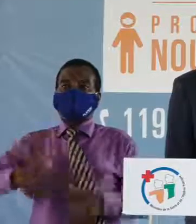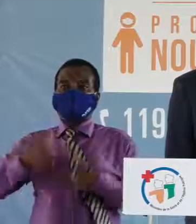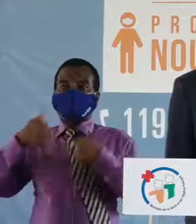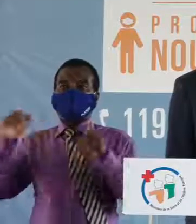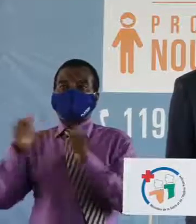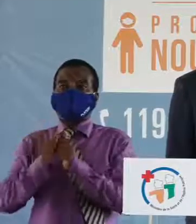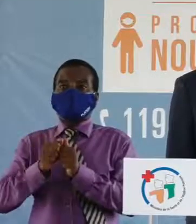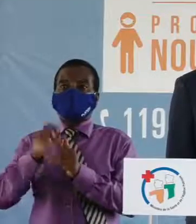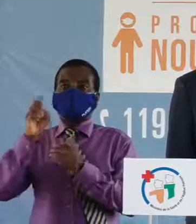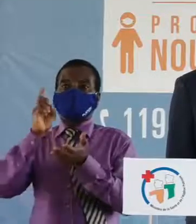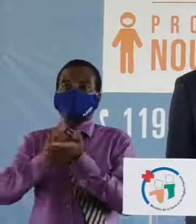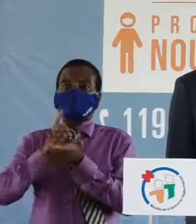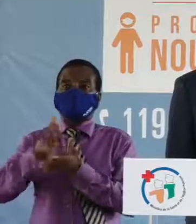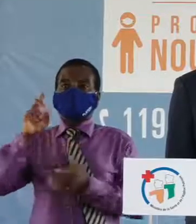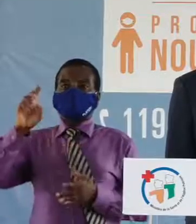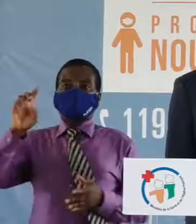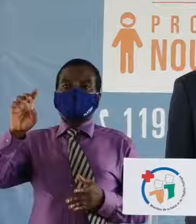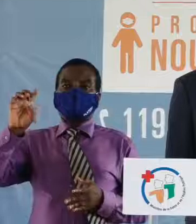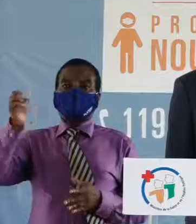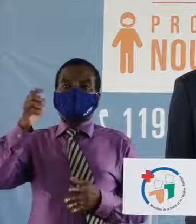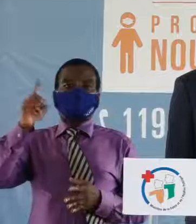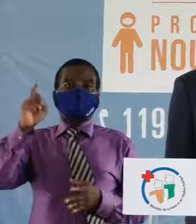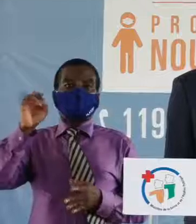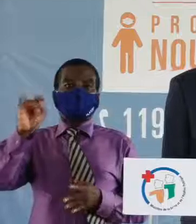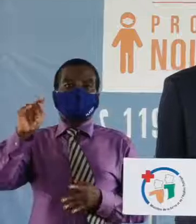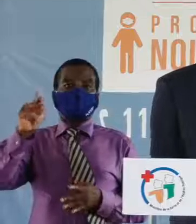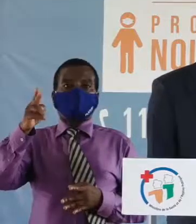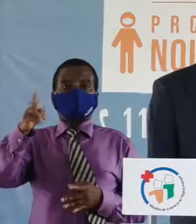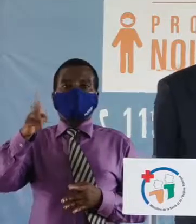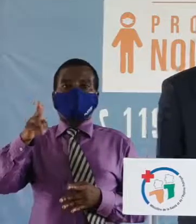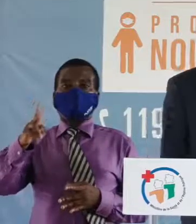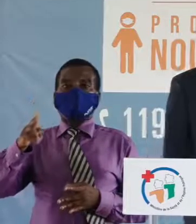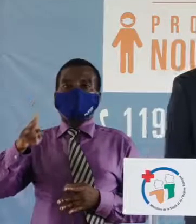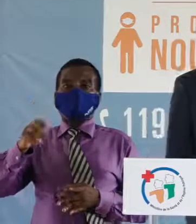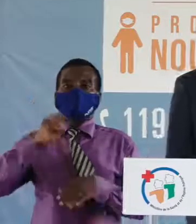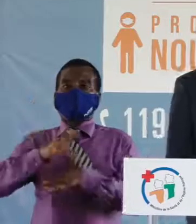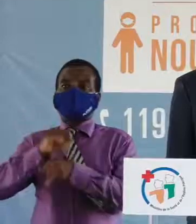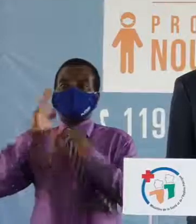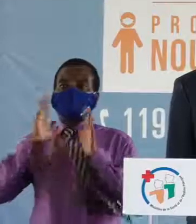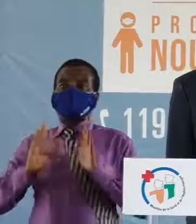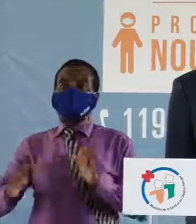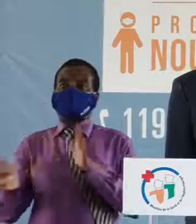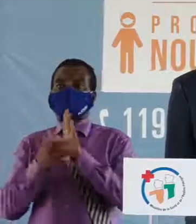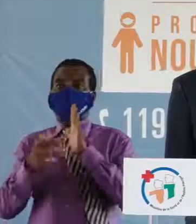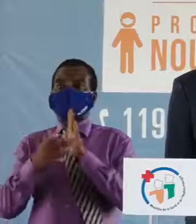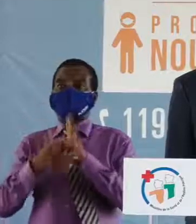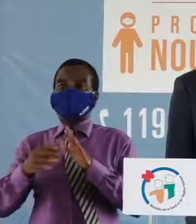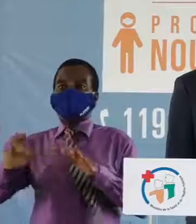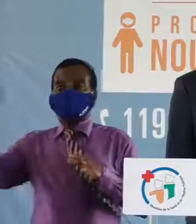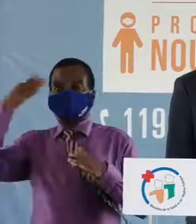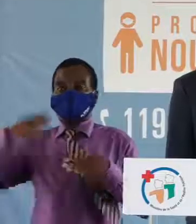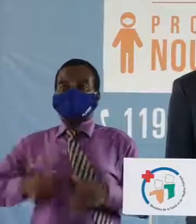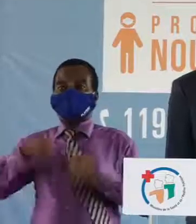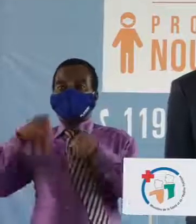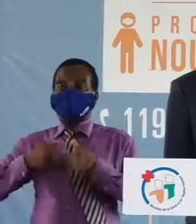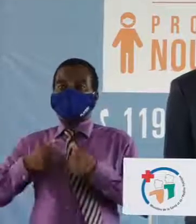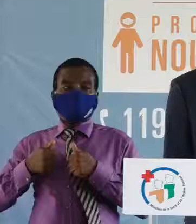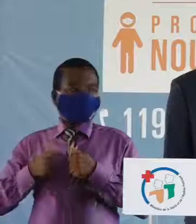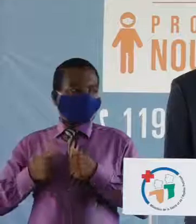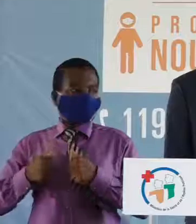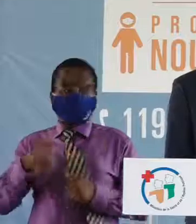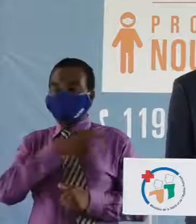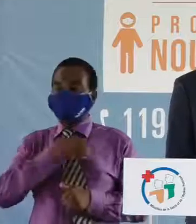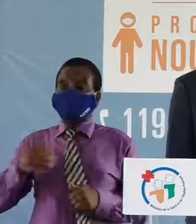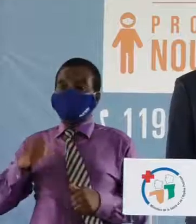avec le docteur Edith Ouassi, conseiller technique au ministère de la Santé et de l'Hygène publique